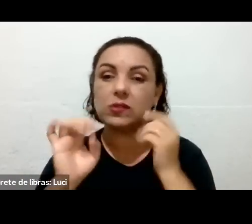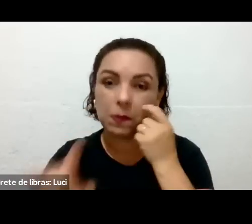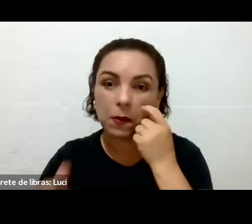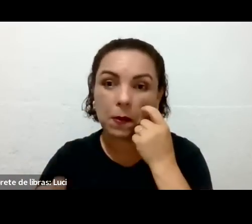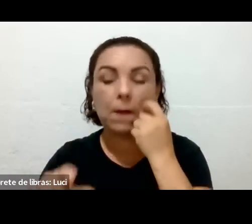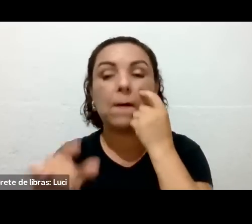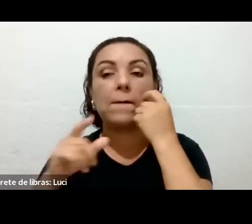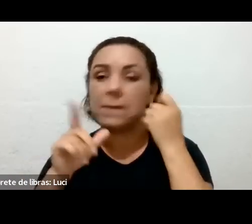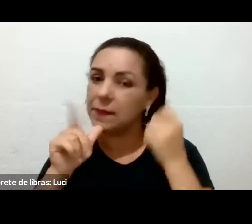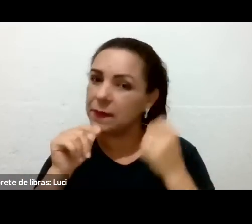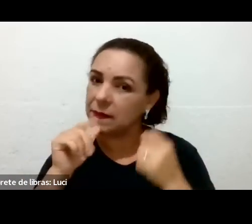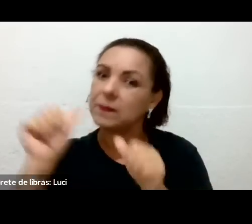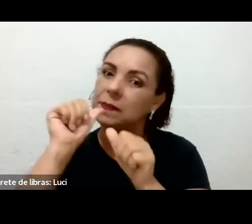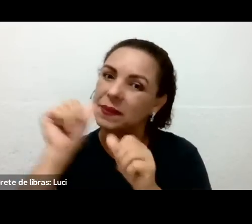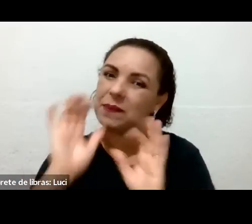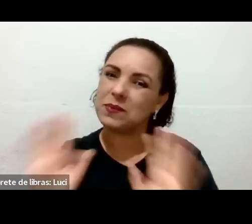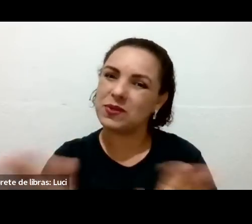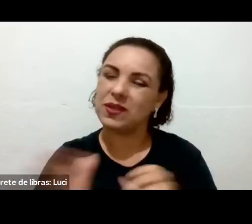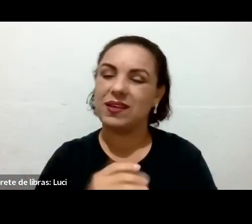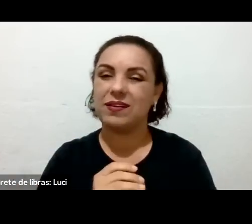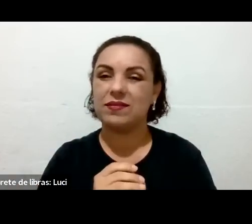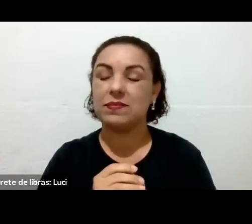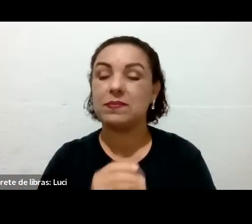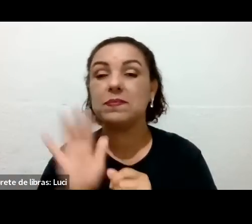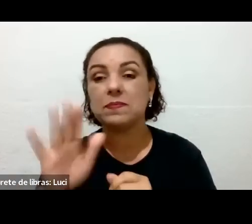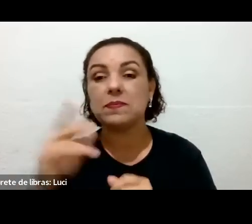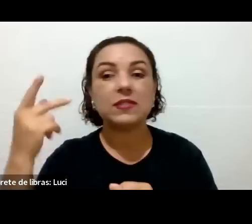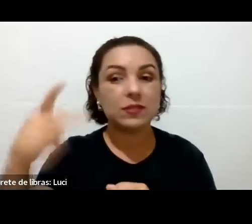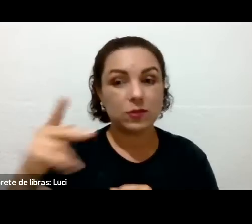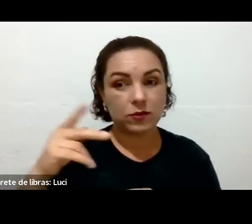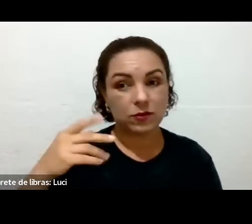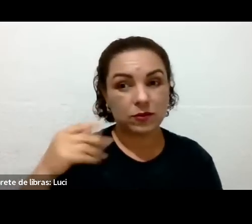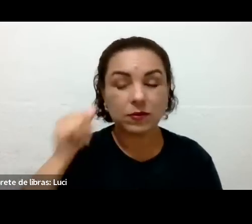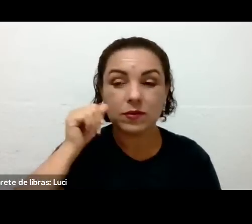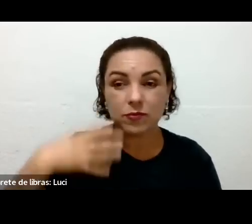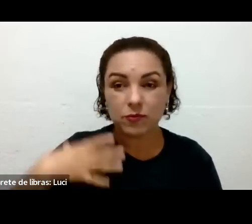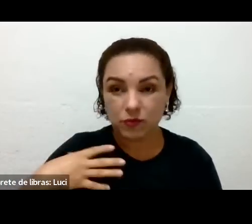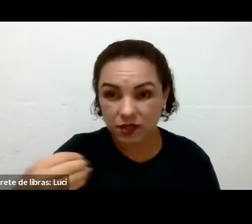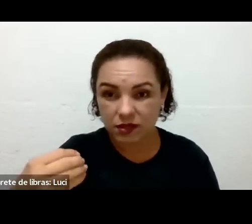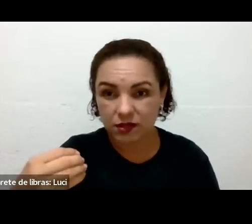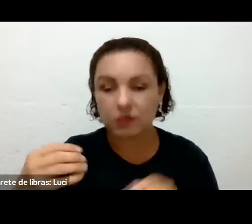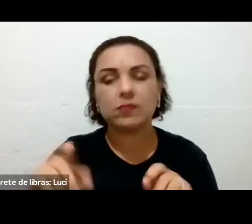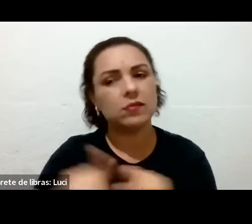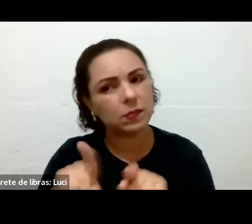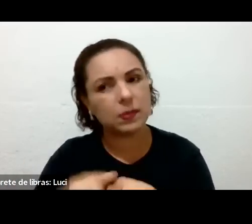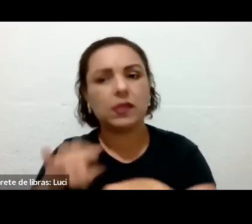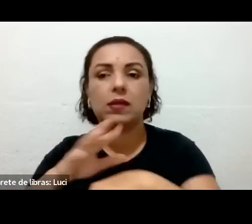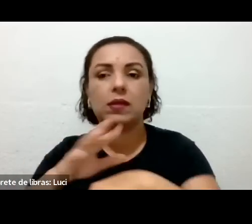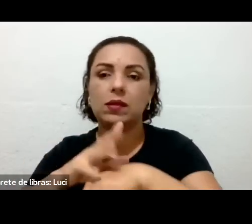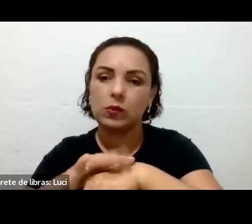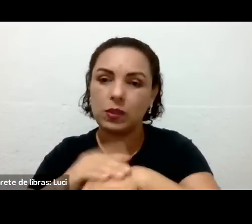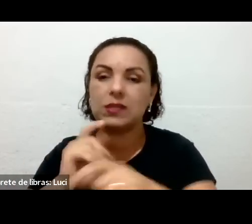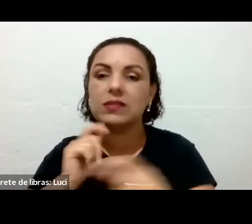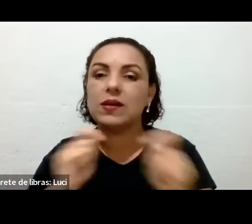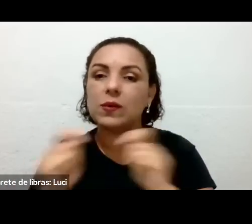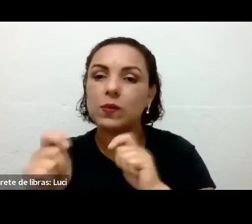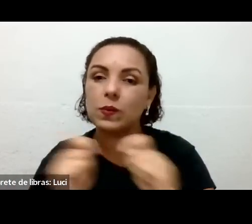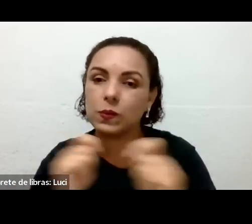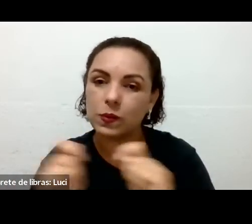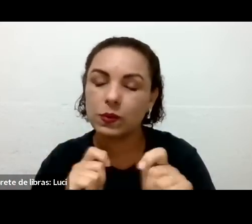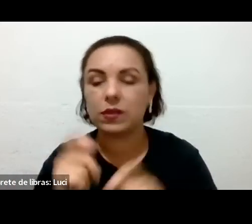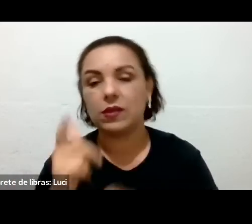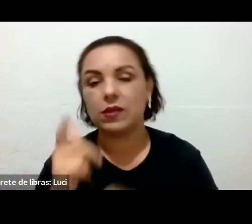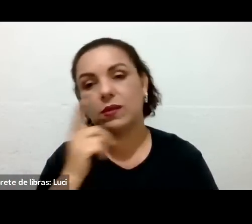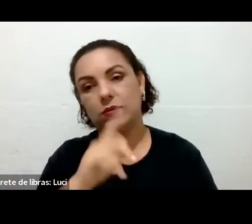Igual suas filhas, você pode quebrar esse ciclo. Não estou dizendo cura, mas você ter um controle. Nós temos depoimento de pessoas